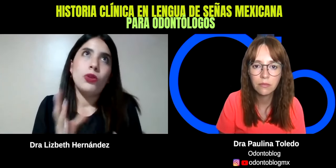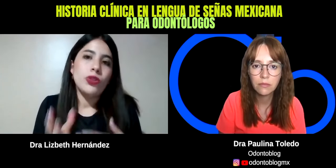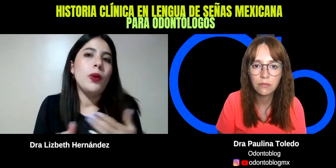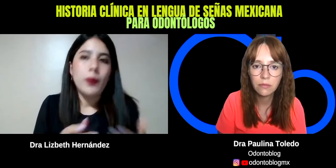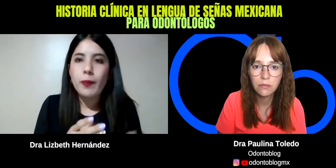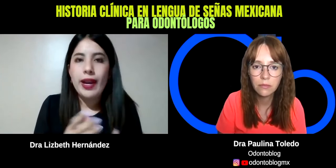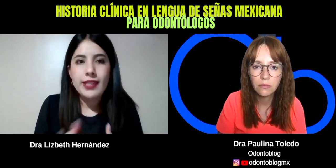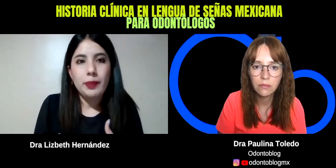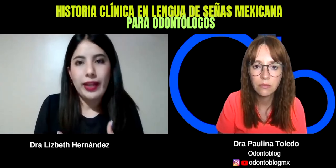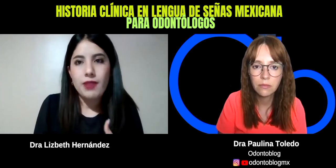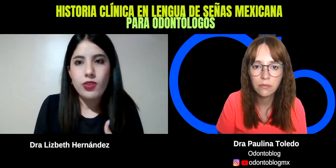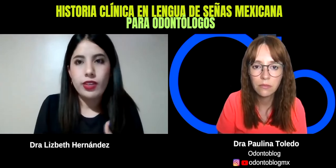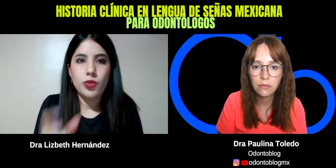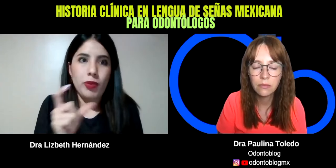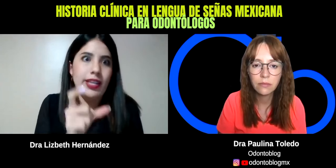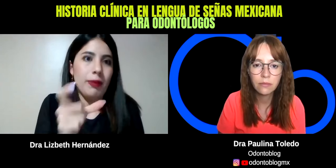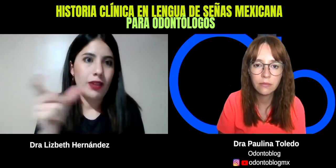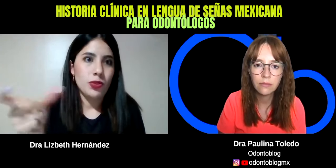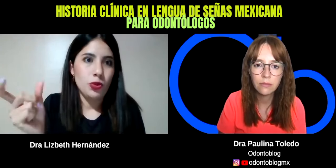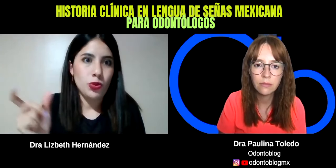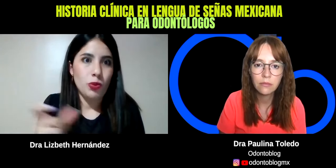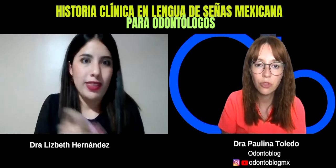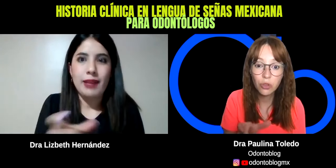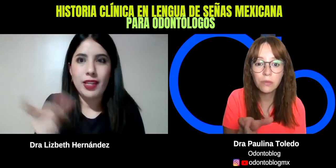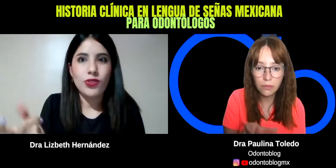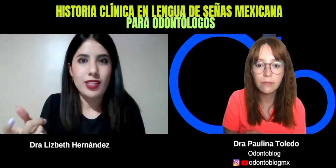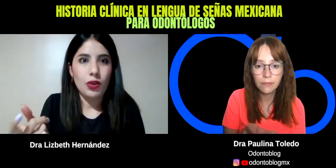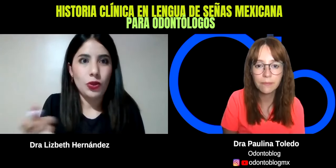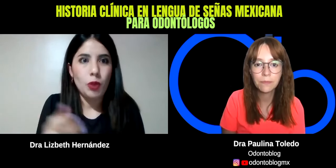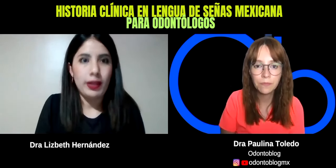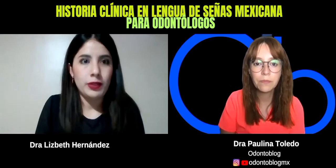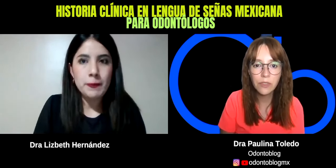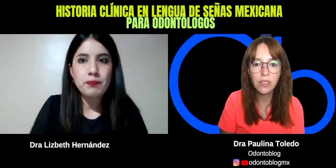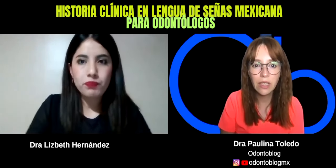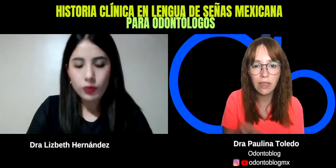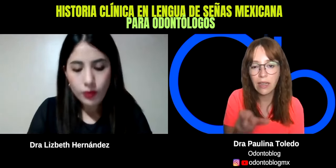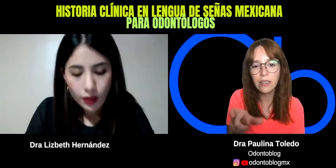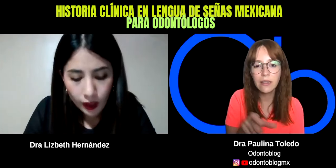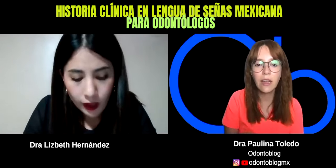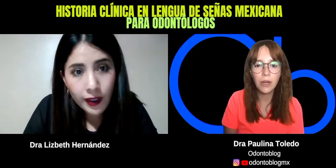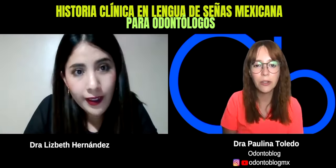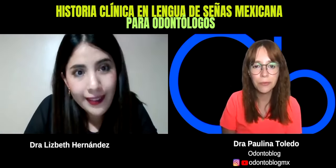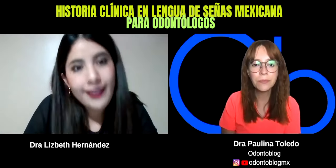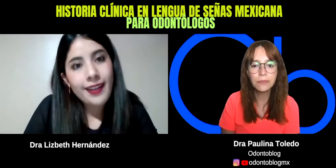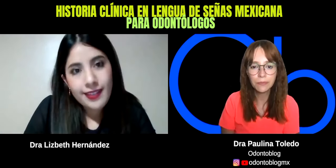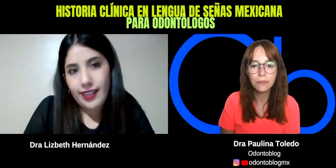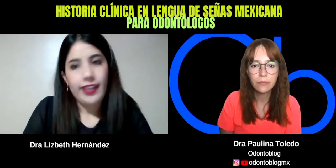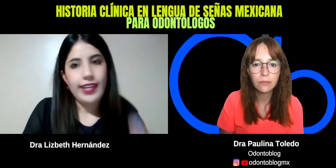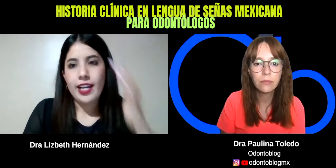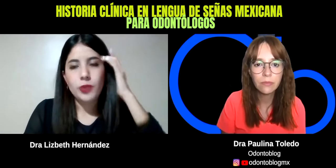van a ser precavidos en eso, y van a llevar su medicamento, si es que lo toman, ¿no? Sí, la cajita o algo. Ajá. Sí, y ya eso, pues,